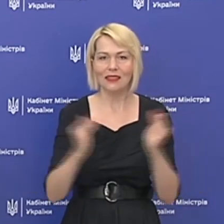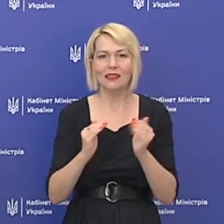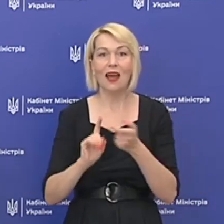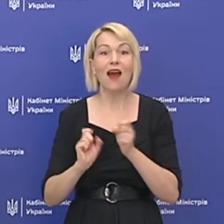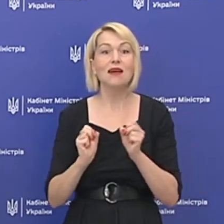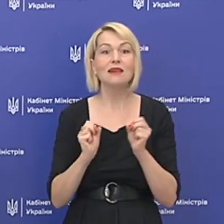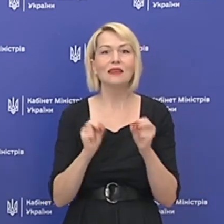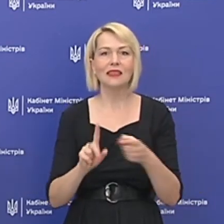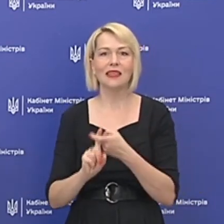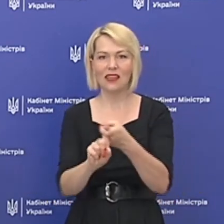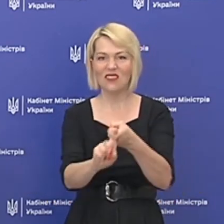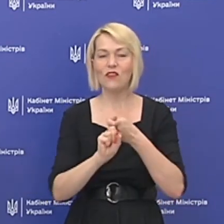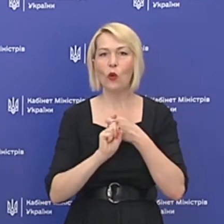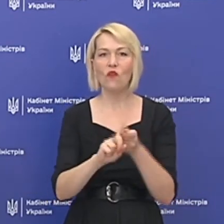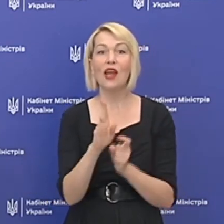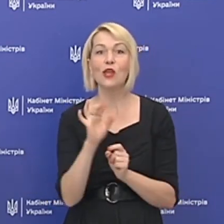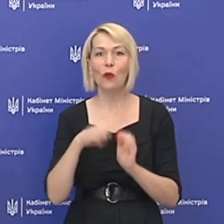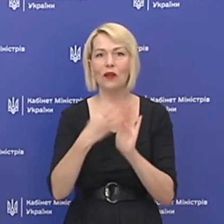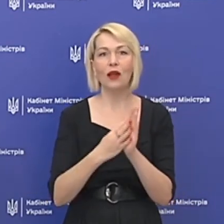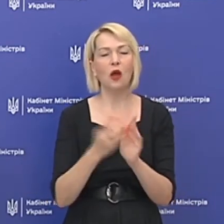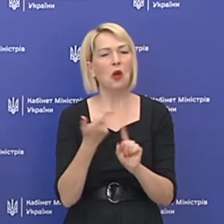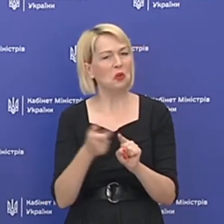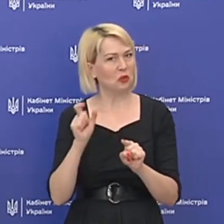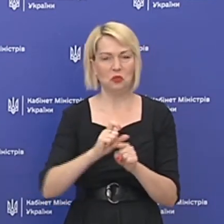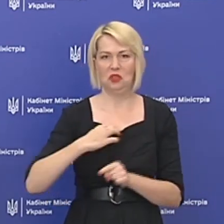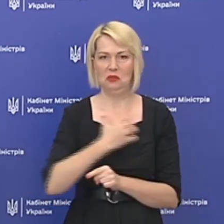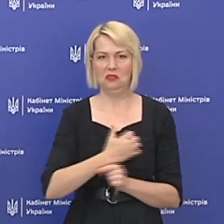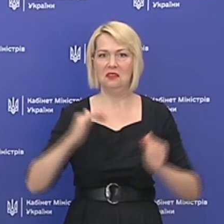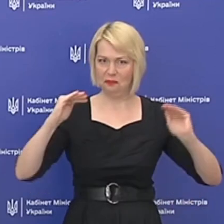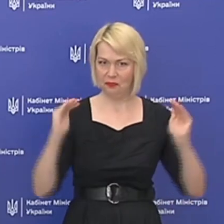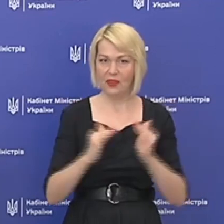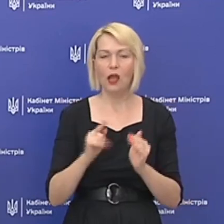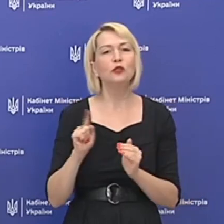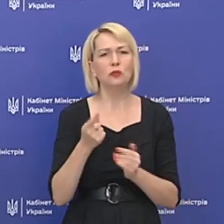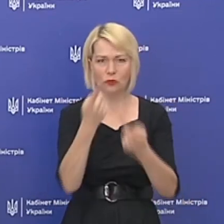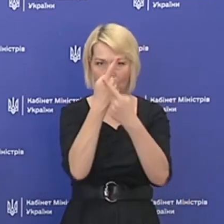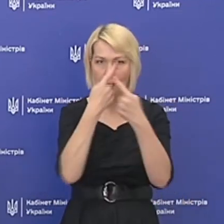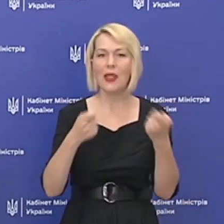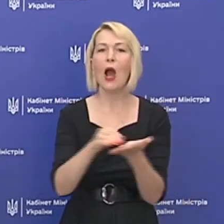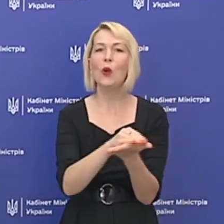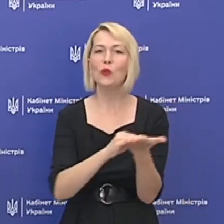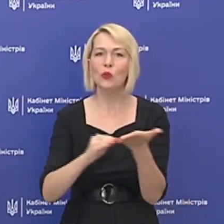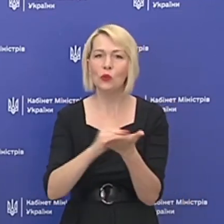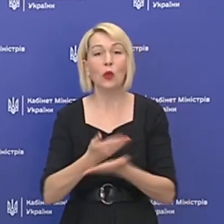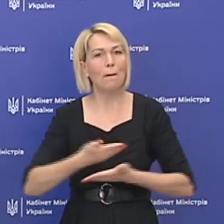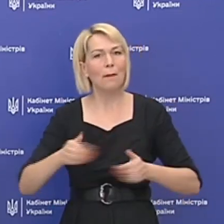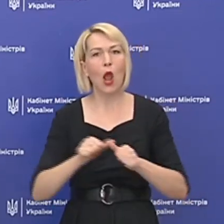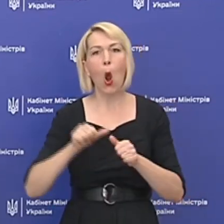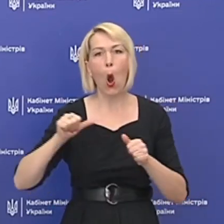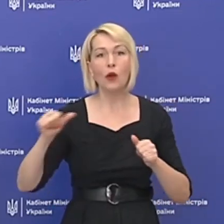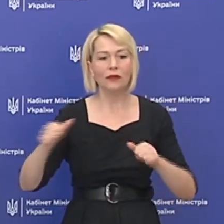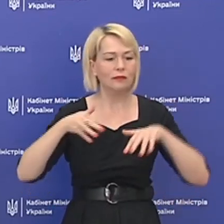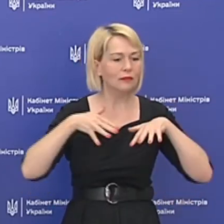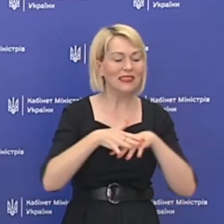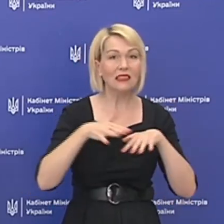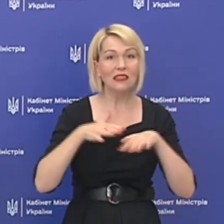COVID-19 і знижується дуже суттєво. І чому я на цьому наголошую? Тому що ми, окрім тих цифр,